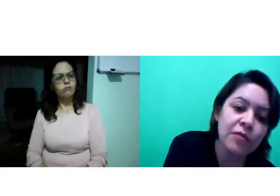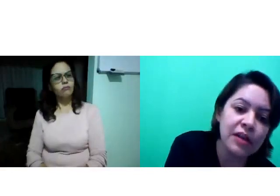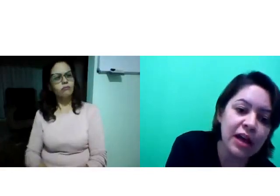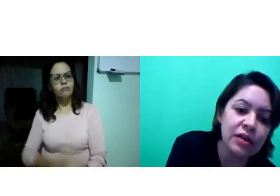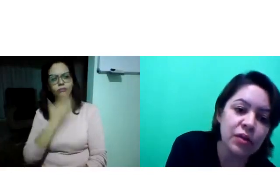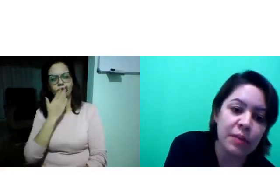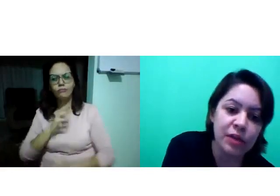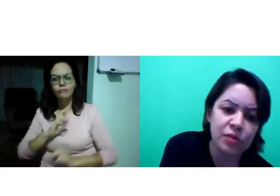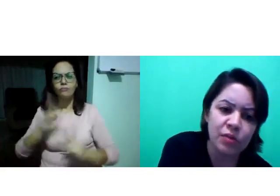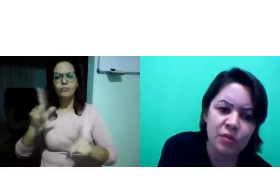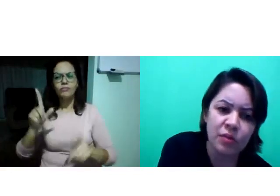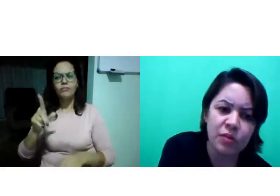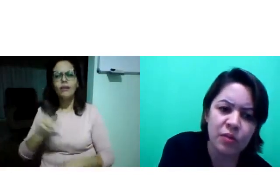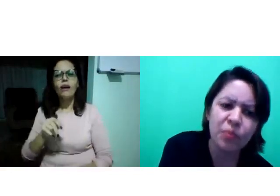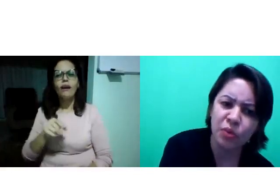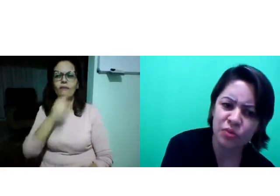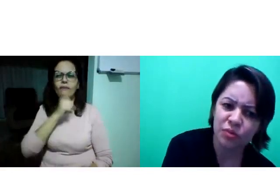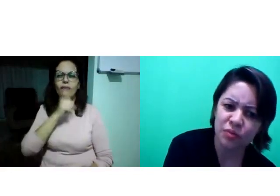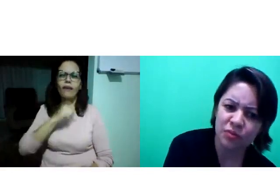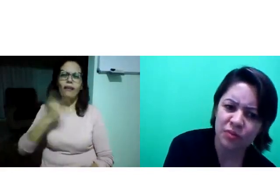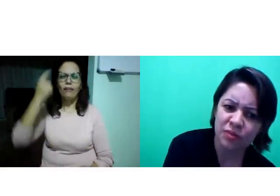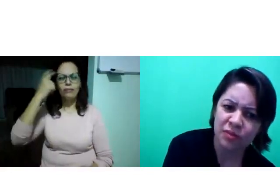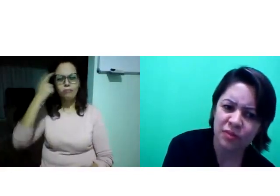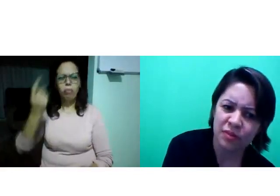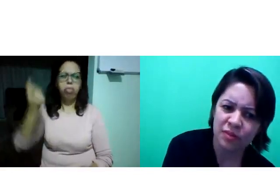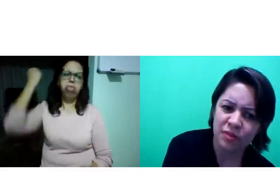É verdade ou é mito? Mudo.